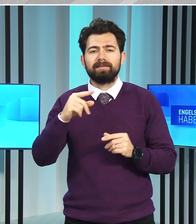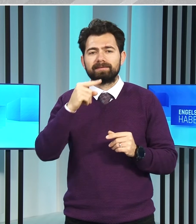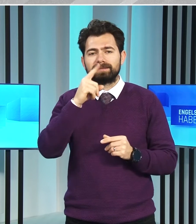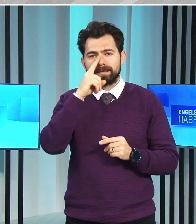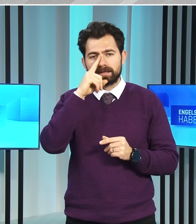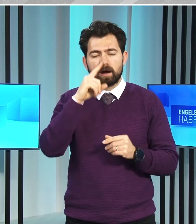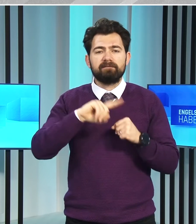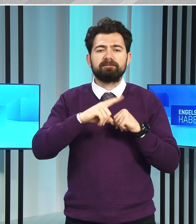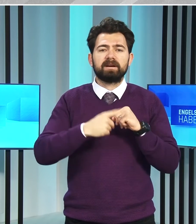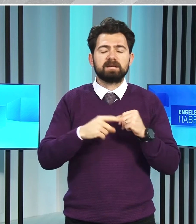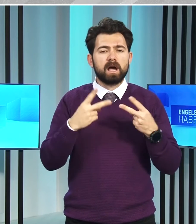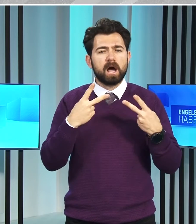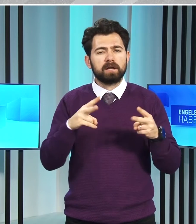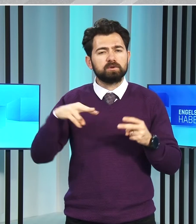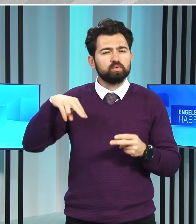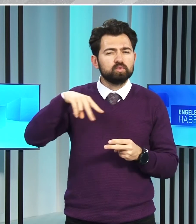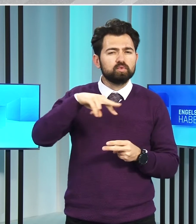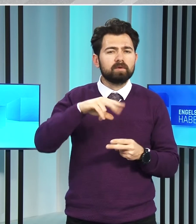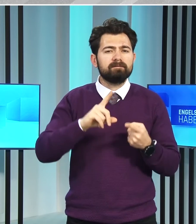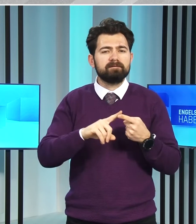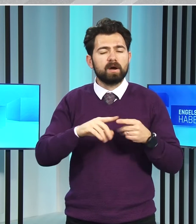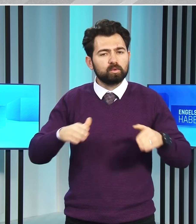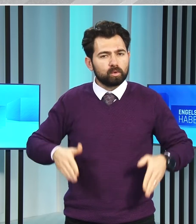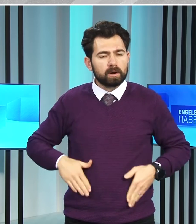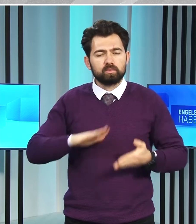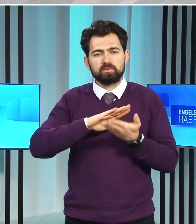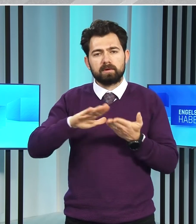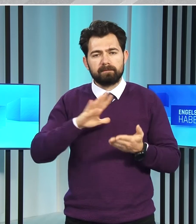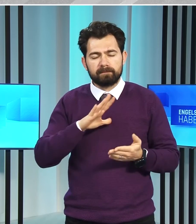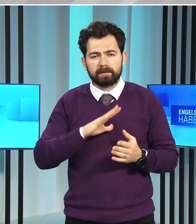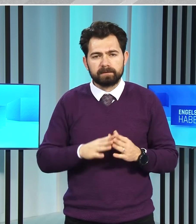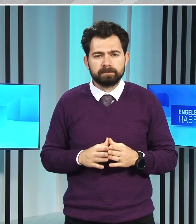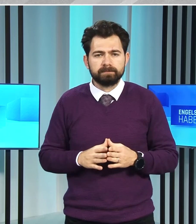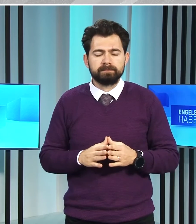Nisan haftası açılış korteji ve töreni düzenlendi.